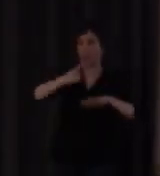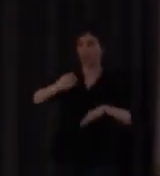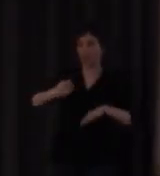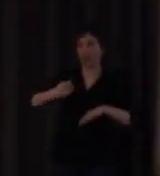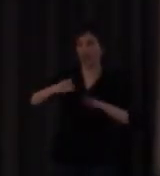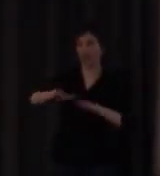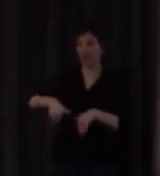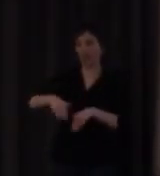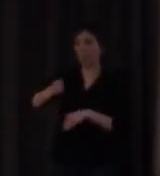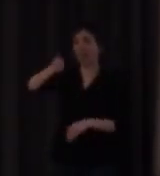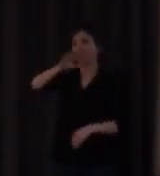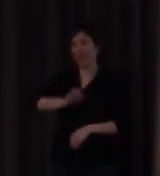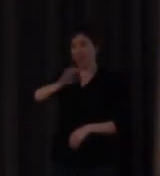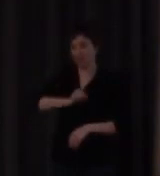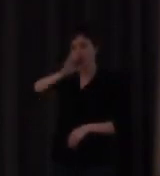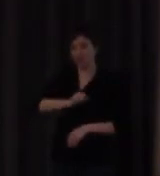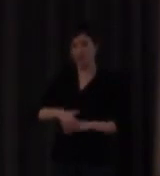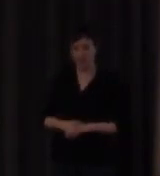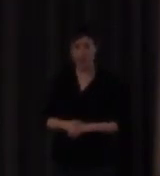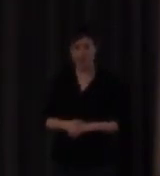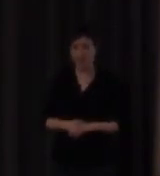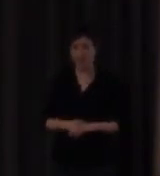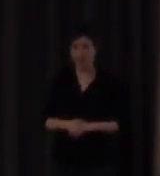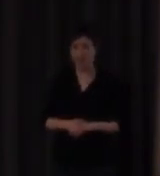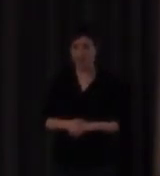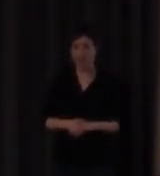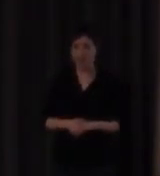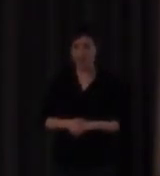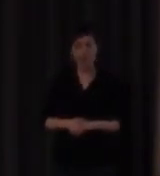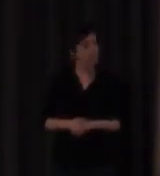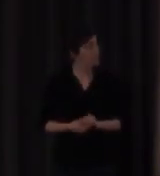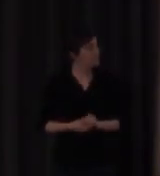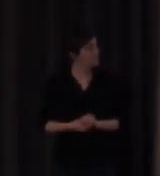tienen menor mayor índice de error menor número de acierto